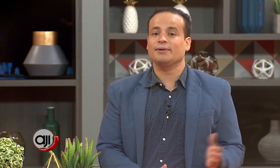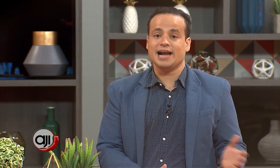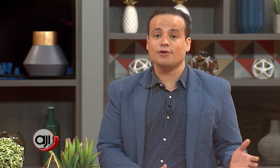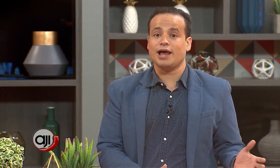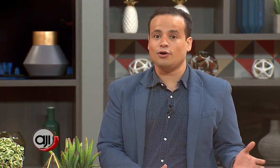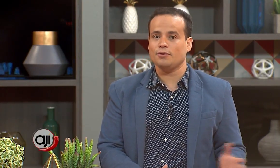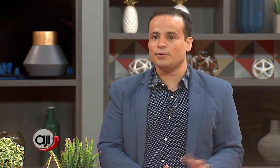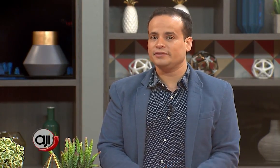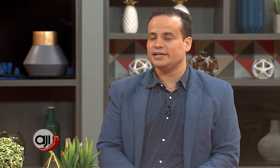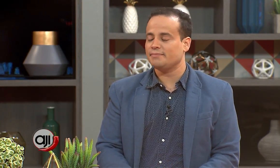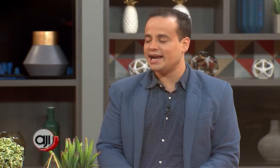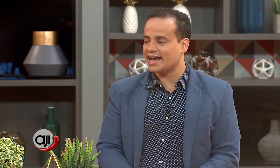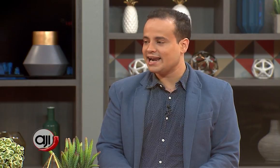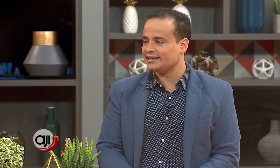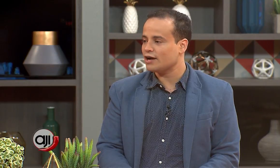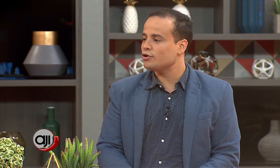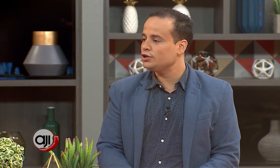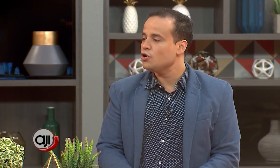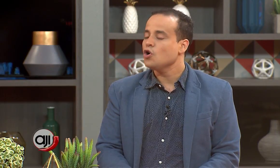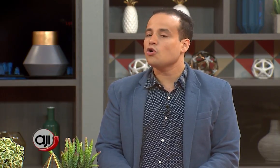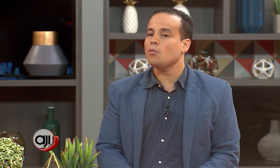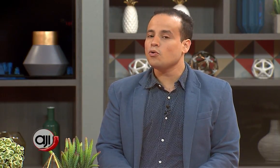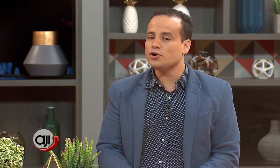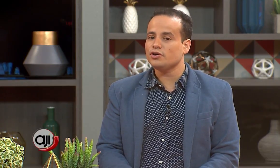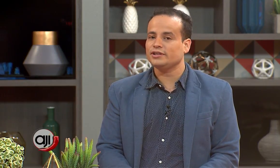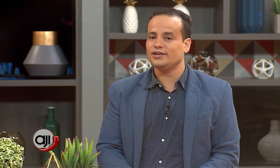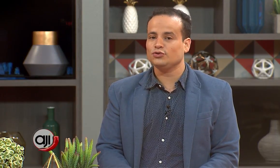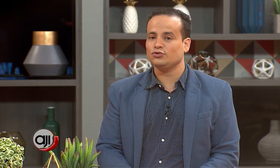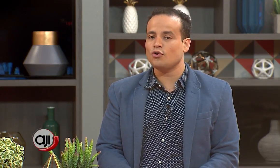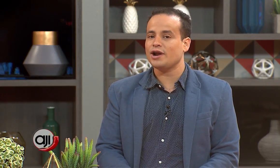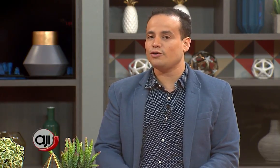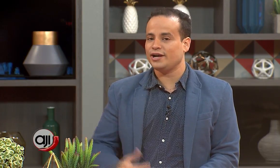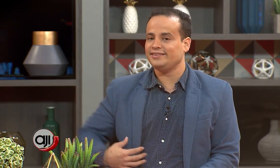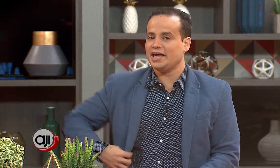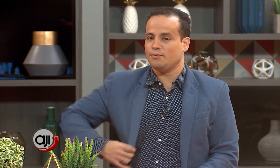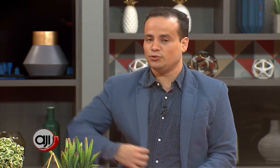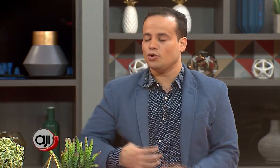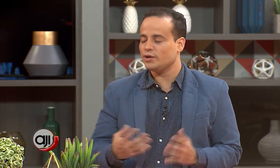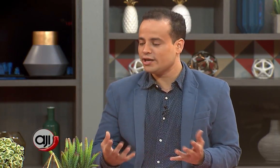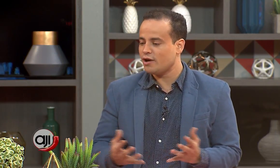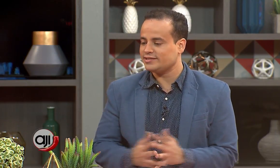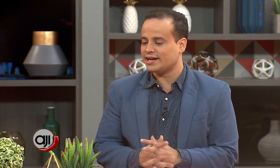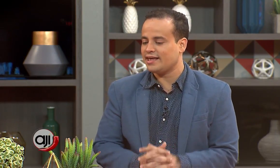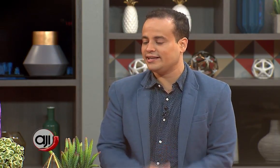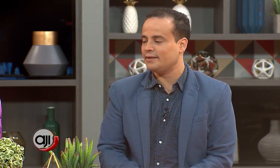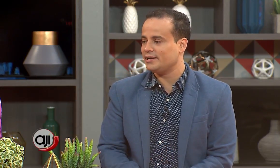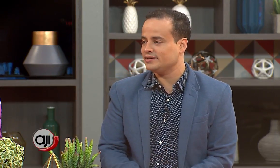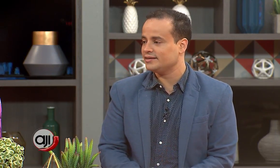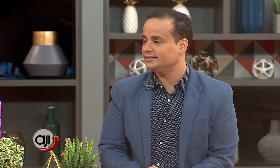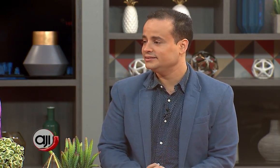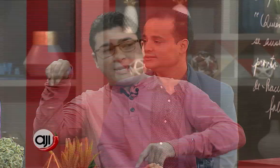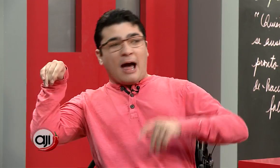gran orador pues Ismael Cala te ha escogido como uno de sus oradores en el mundo. Cuéntanos acerca de esto. Así es, mira,